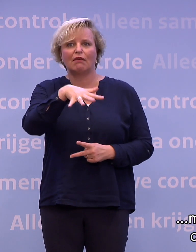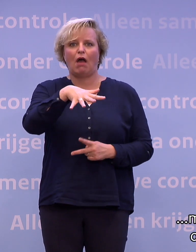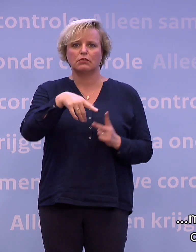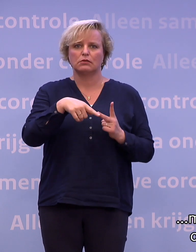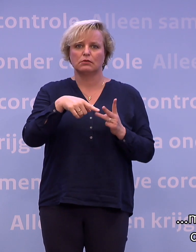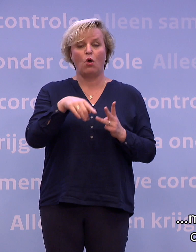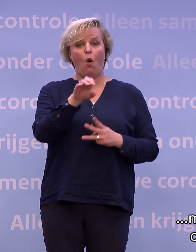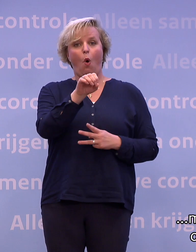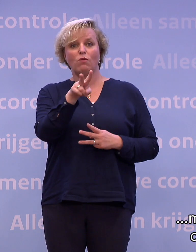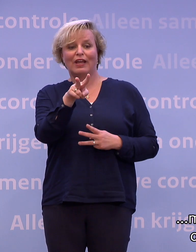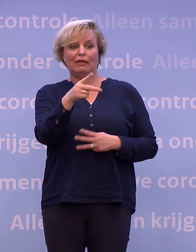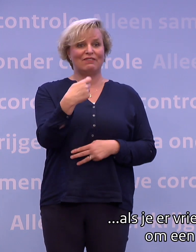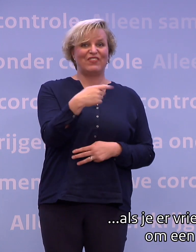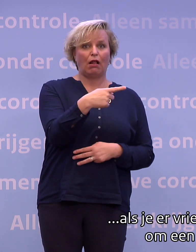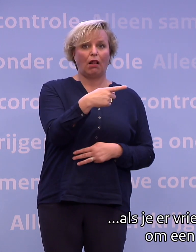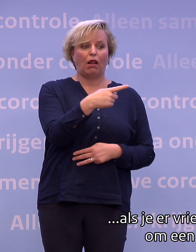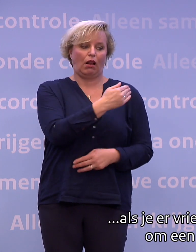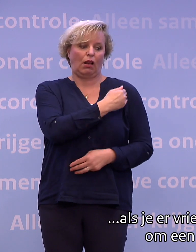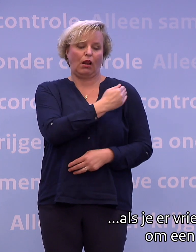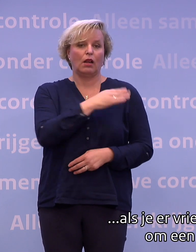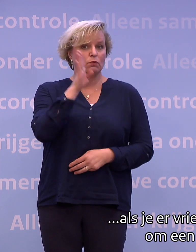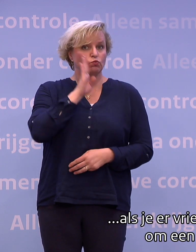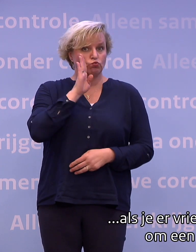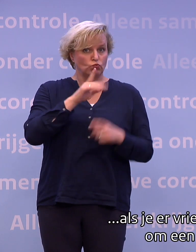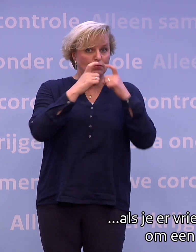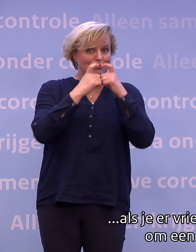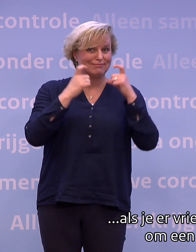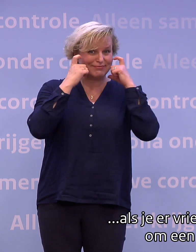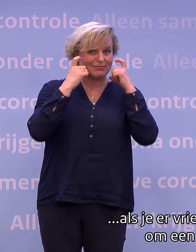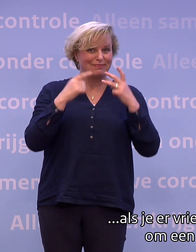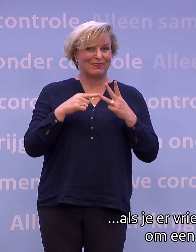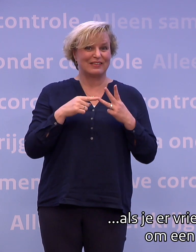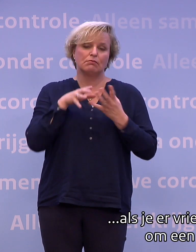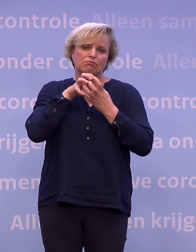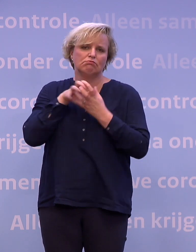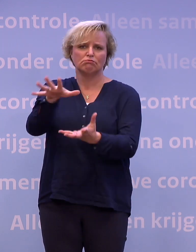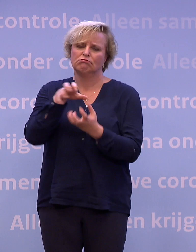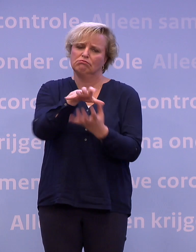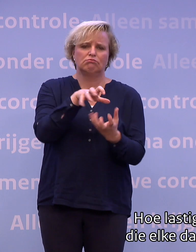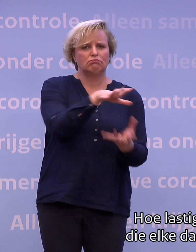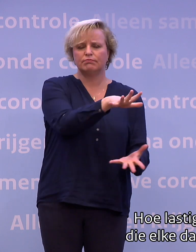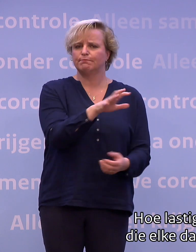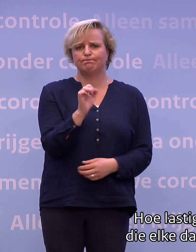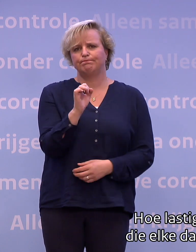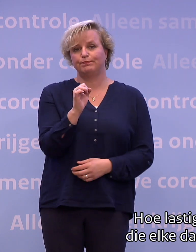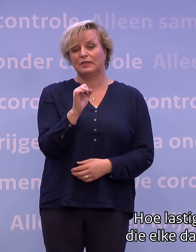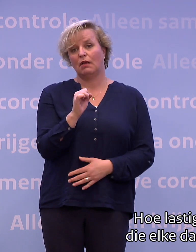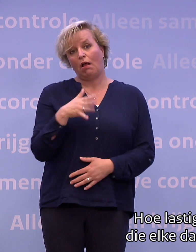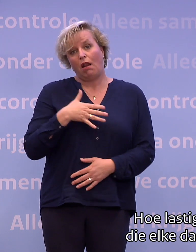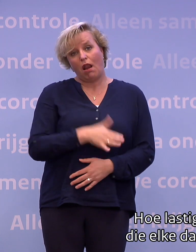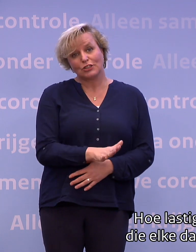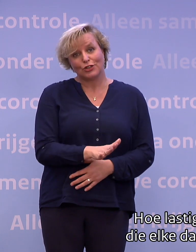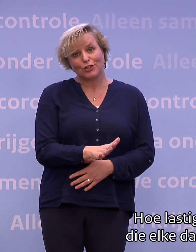ook in het OV of in de winkel, als je er vriendelijk aan wordt herinnerd om een mondkapje te dragen. Hoe lastig het ook is,